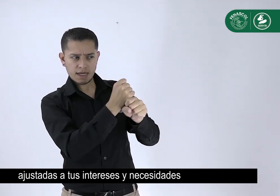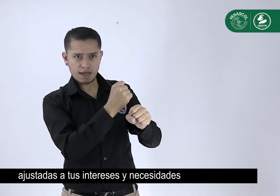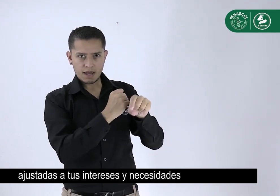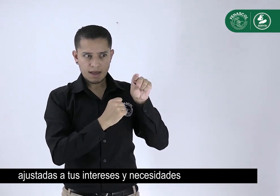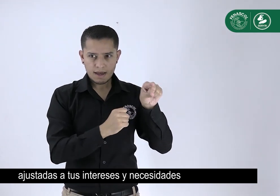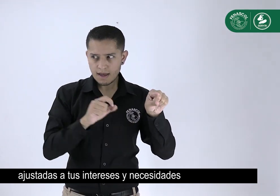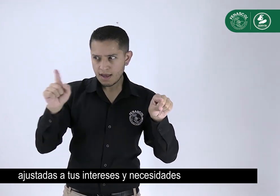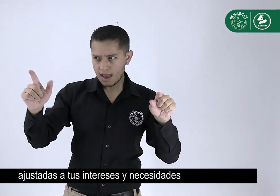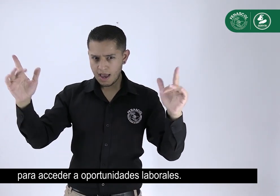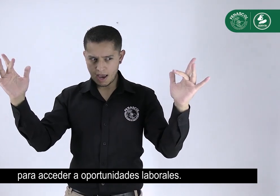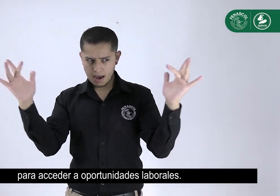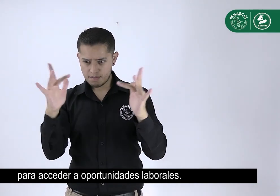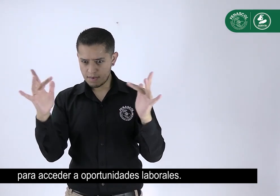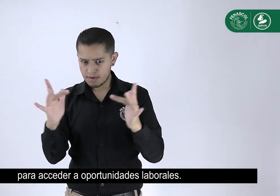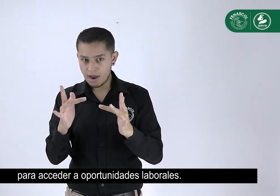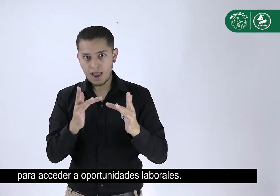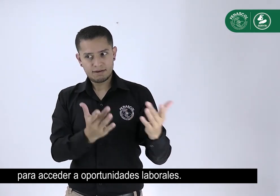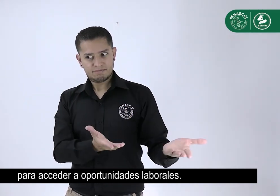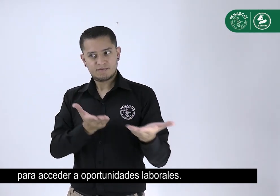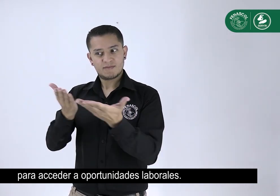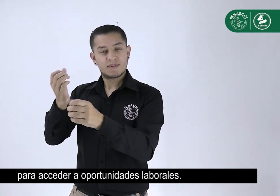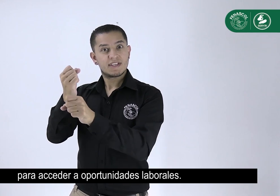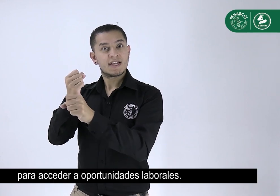para acceder a oportunidades laborales.